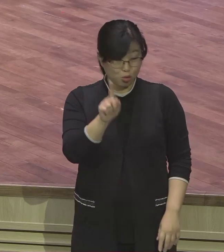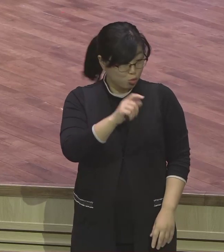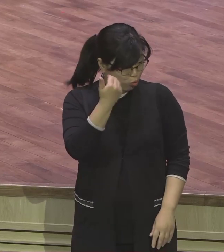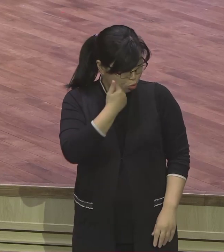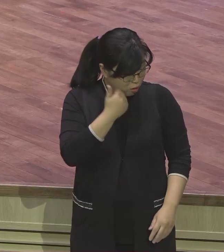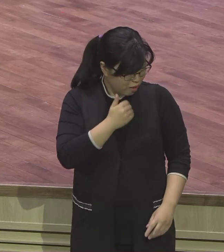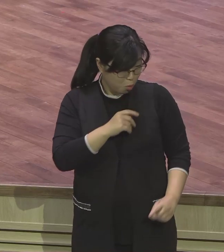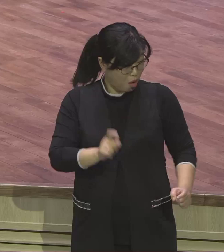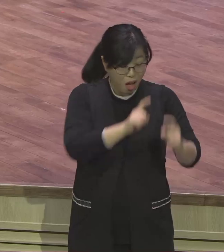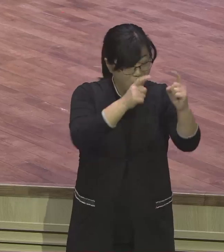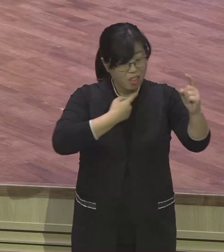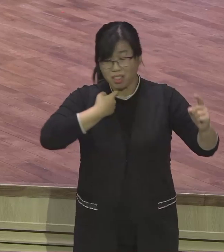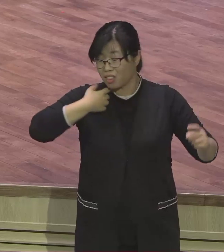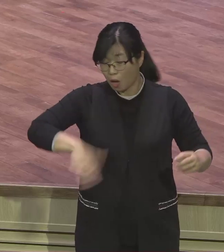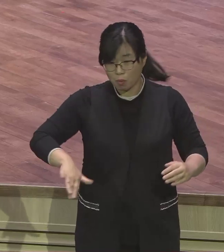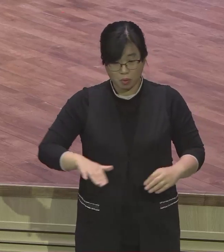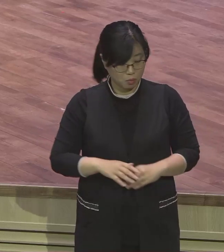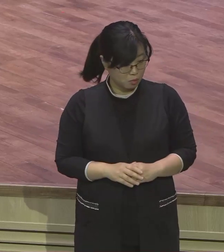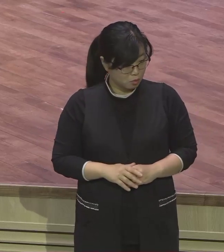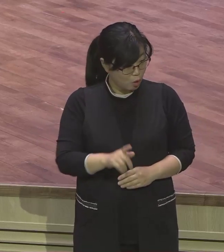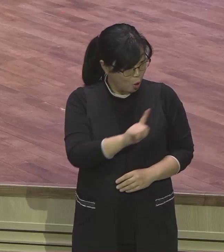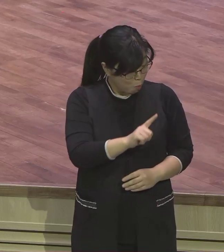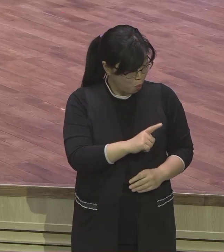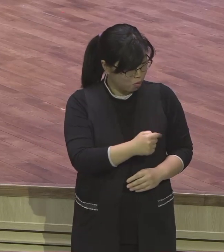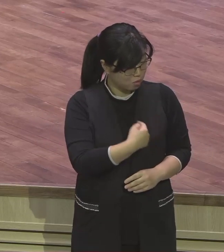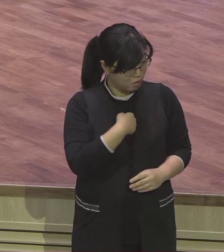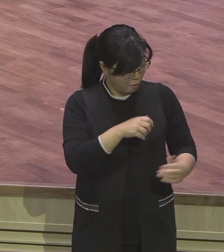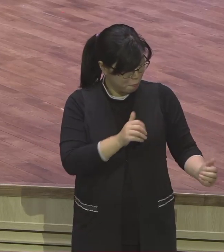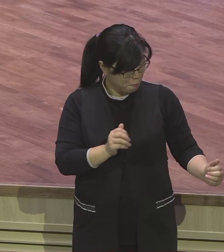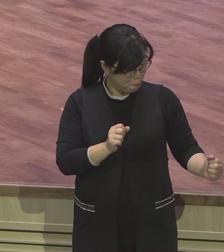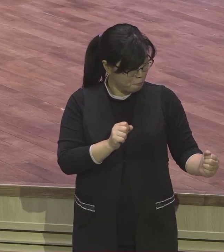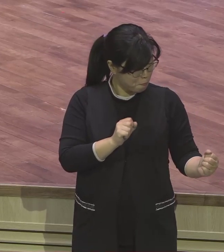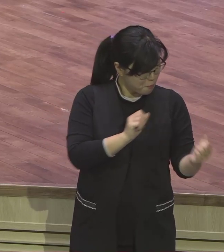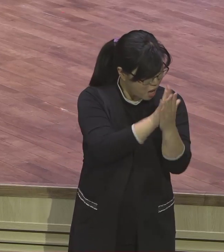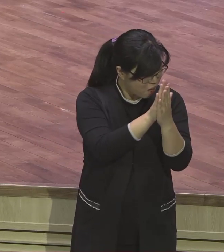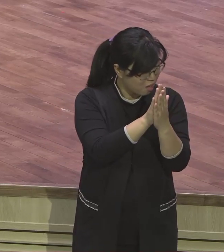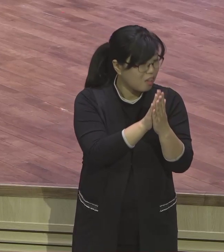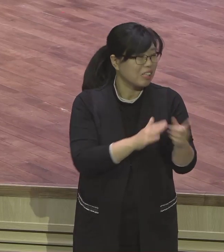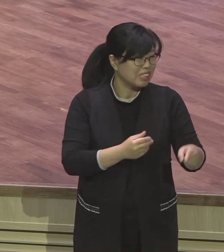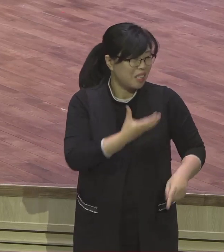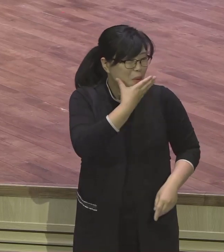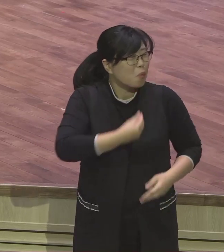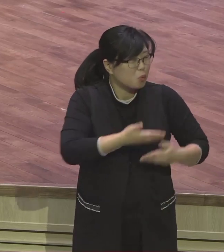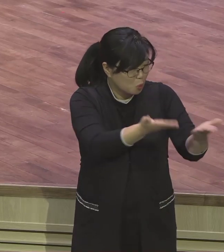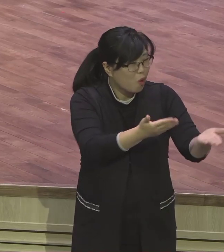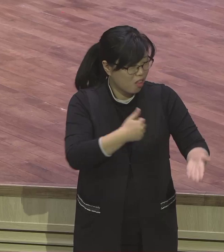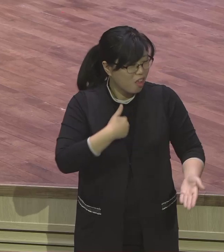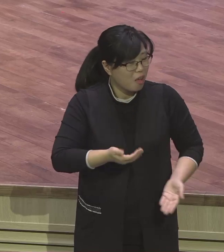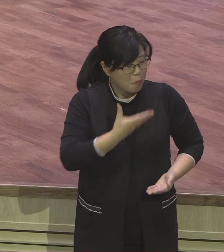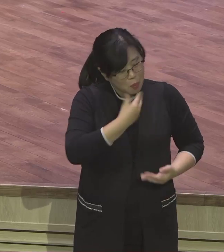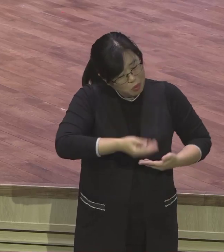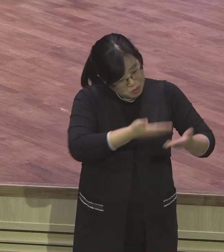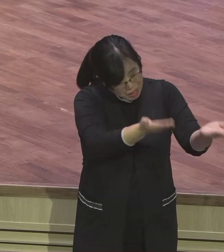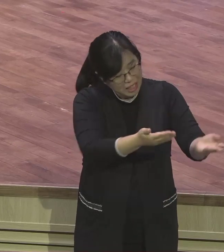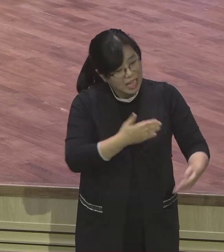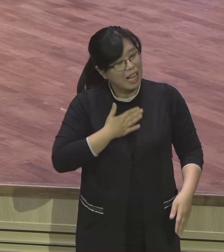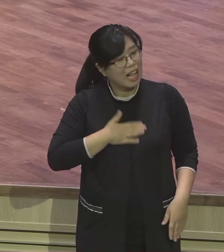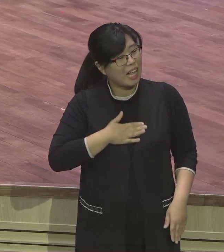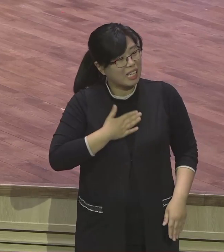가고. 또 전혀 왜. 은약 잡고 있으니까 평안한 거요. 은약 잡은 사람은 풀불 속에